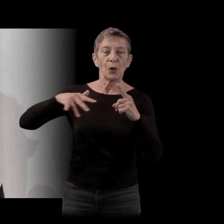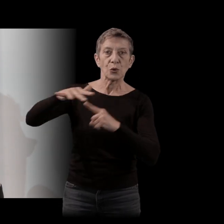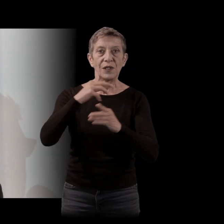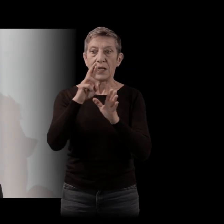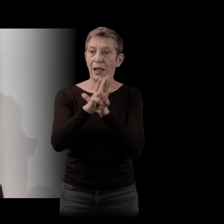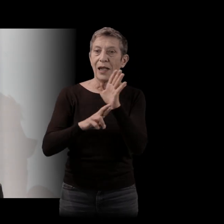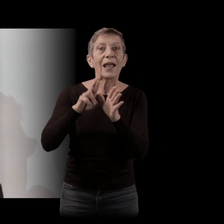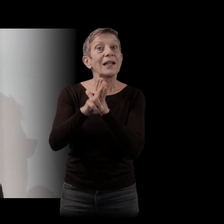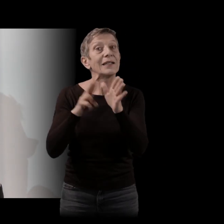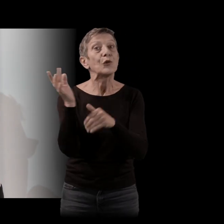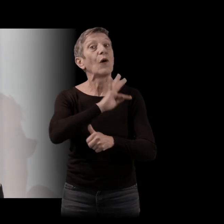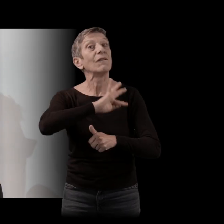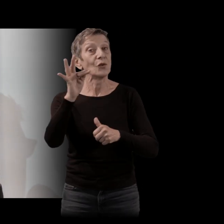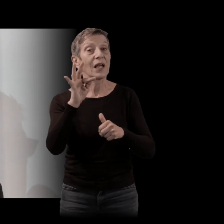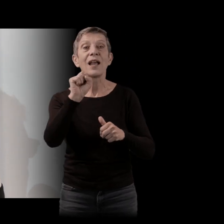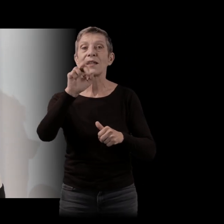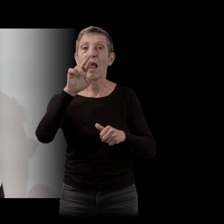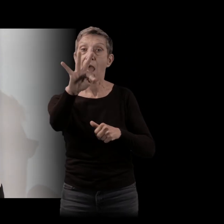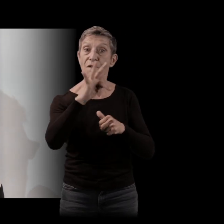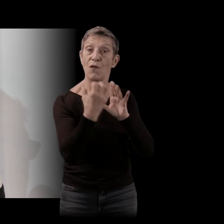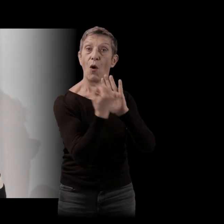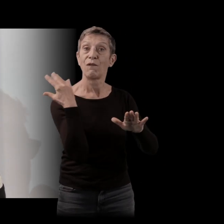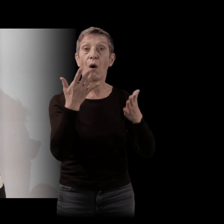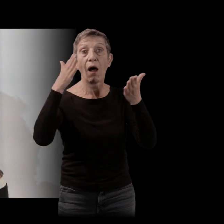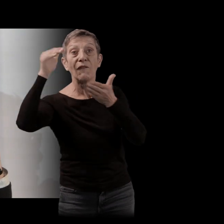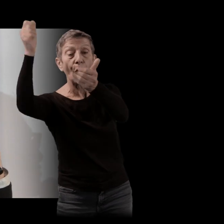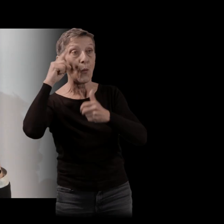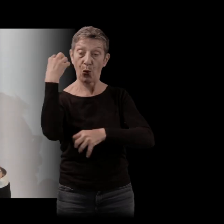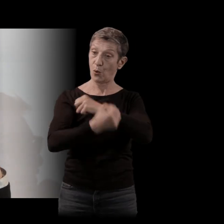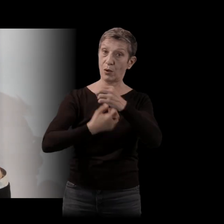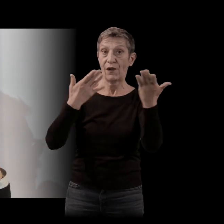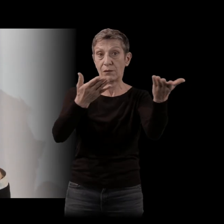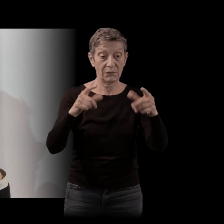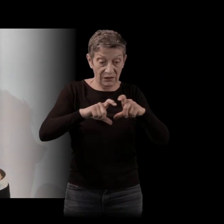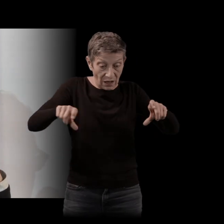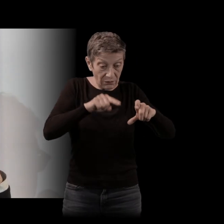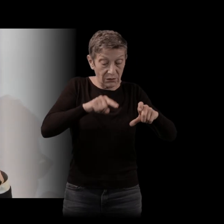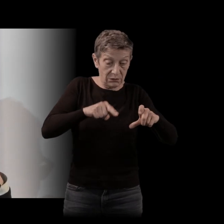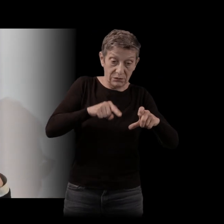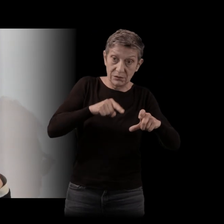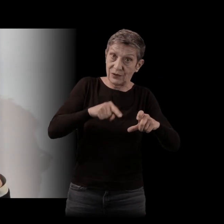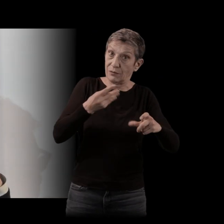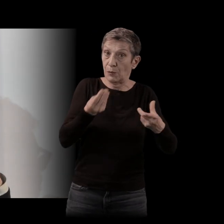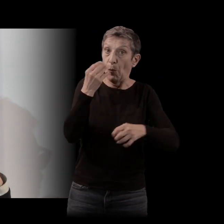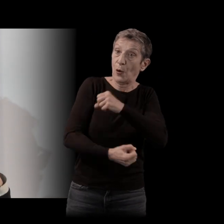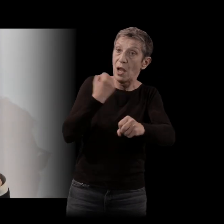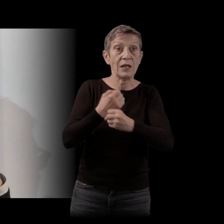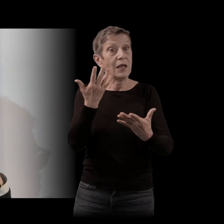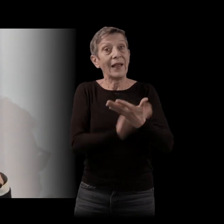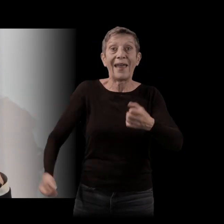m'a envoyé ses voeux cette année, la SRF, pour une année créative et engagée. C'est là qu'on voit que ces mots-là, d'un coup, se mettent